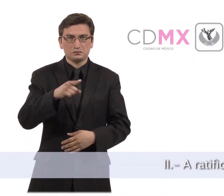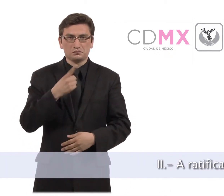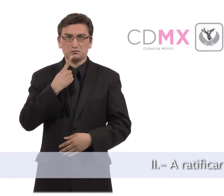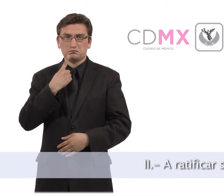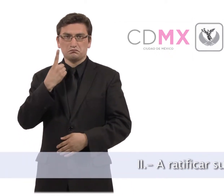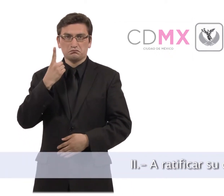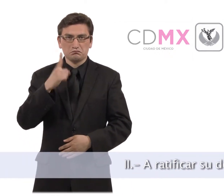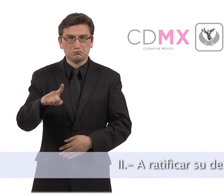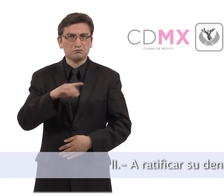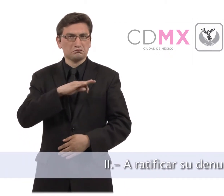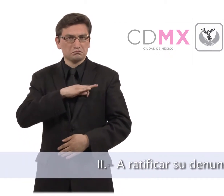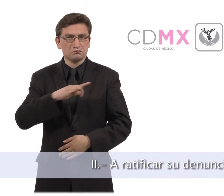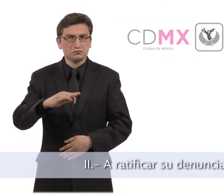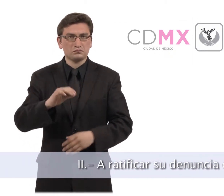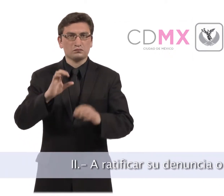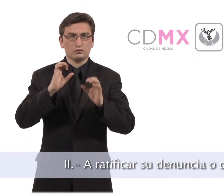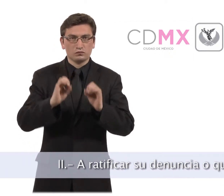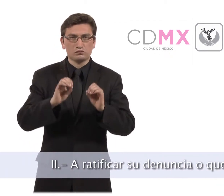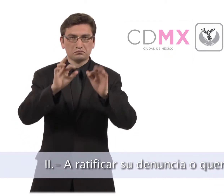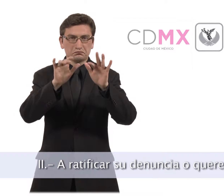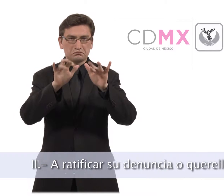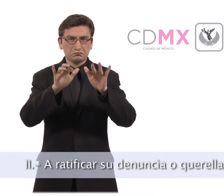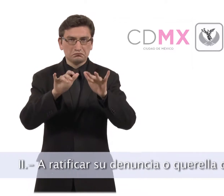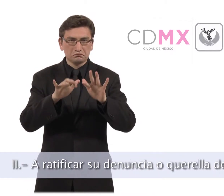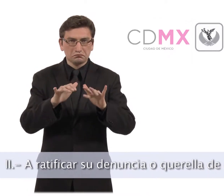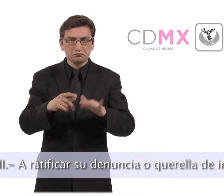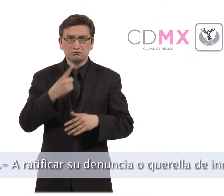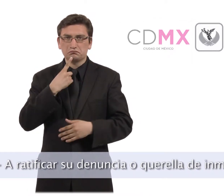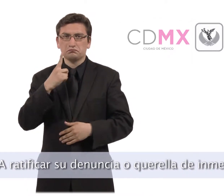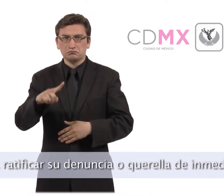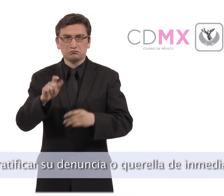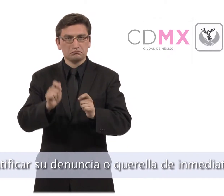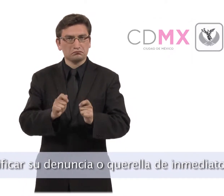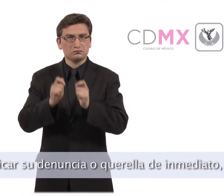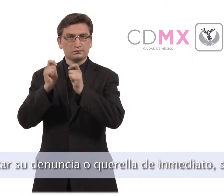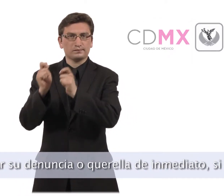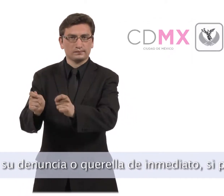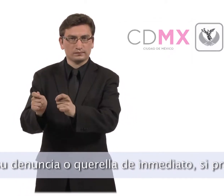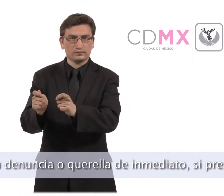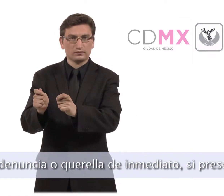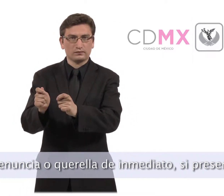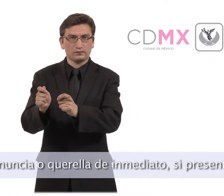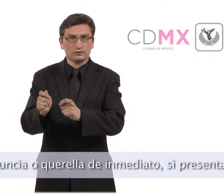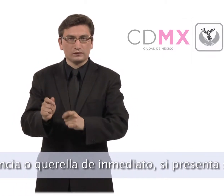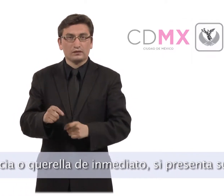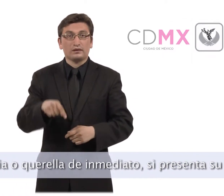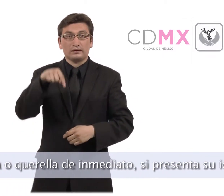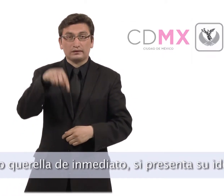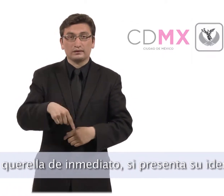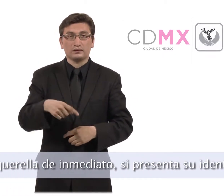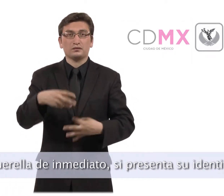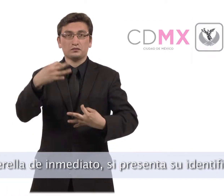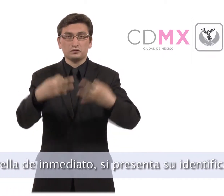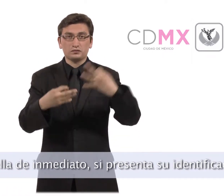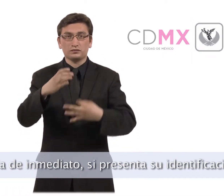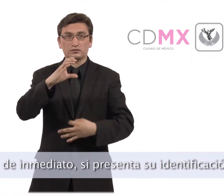Segundo, a ratificar su denuncia o querella de inmediato si presenta su identificación oficial.